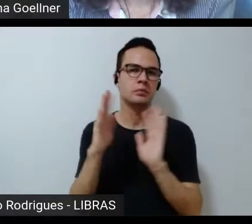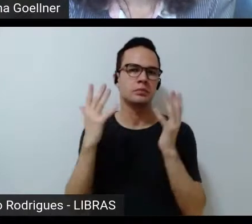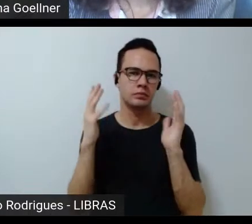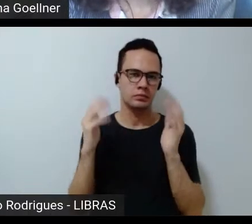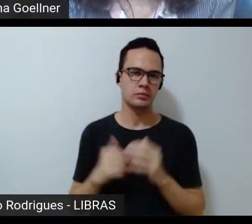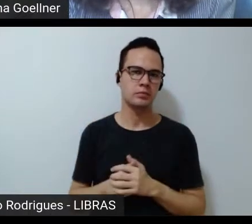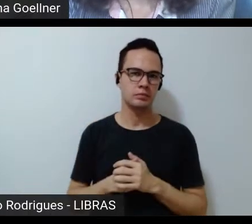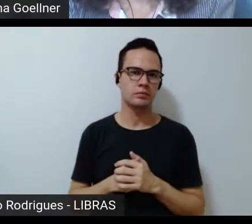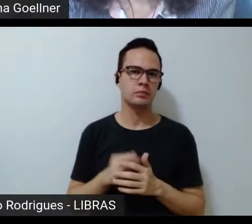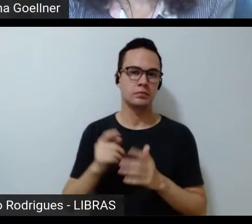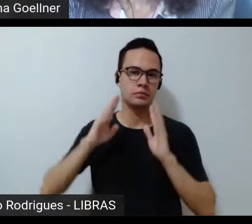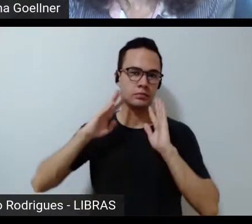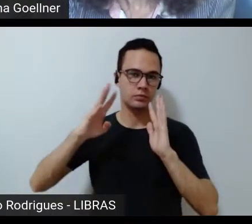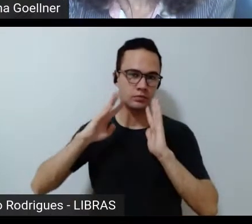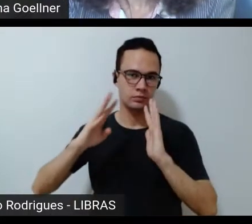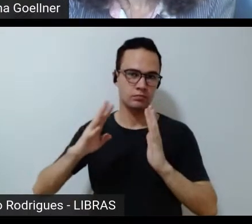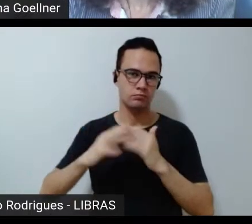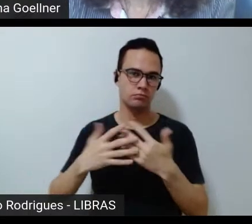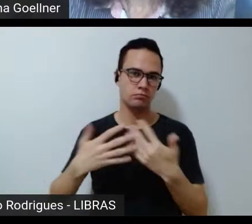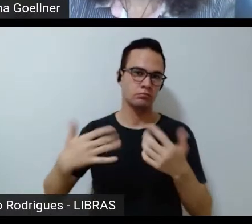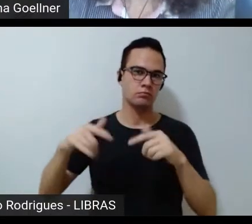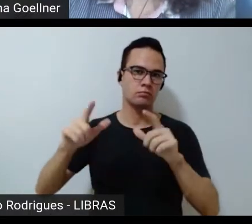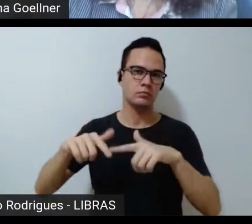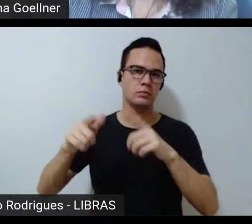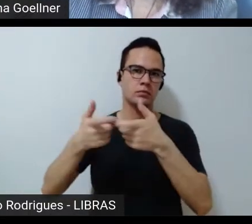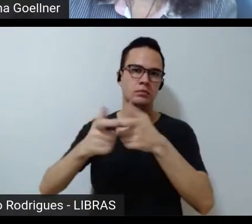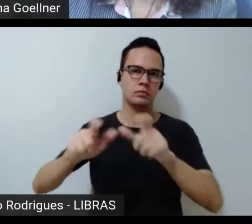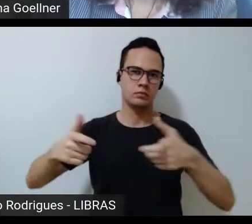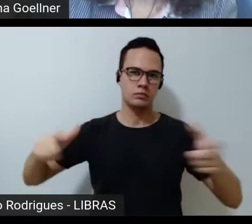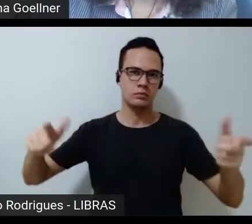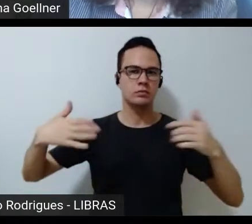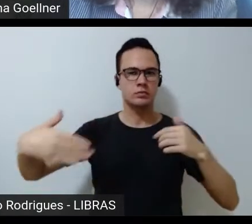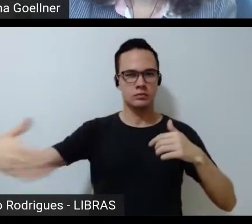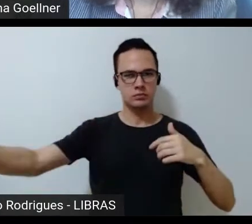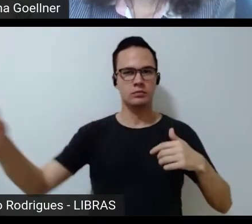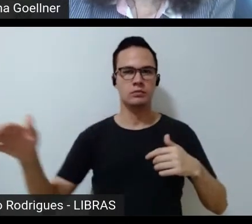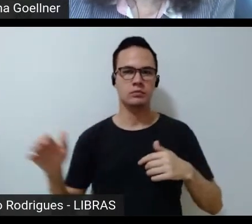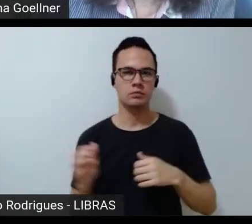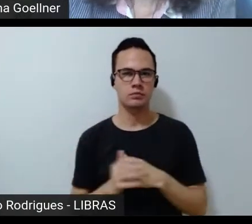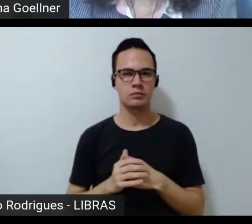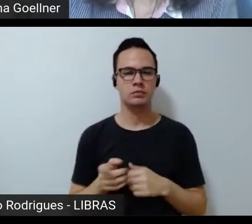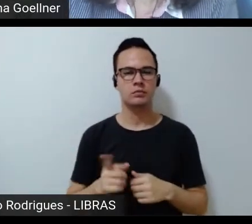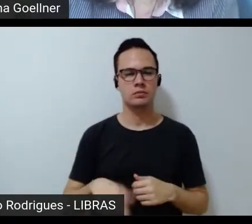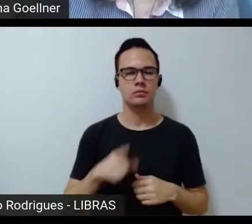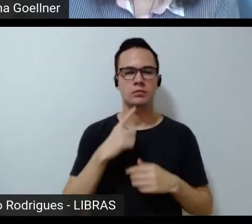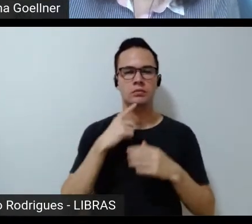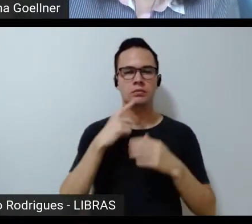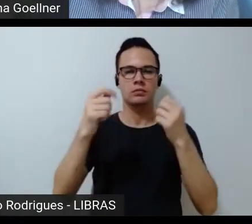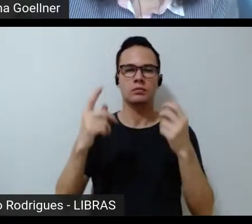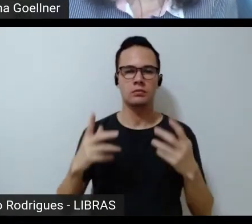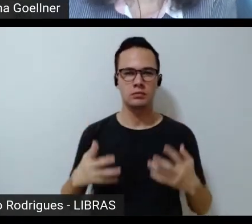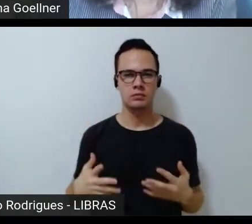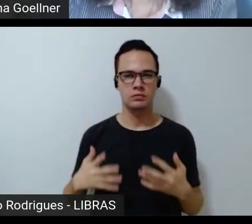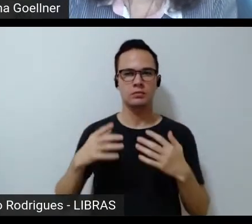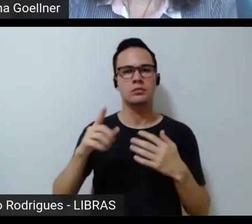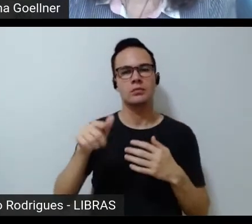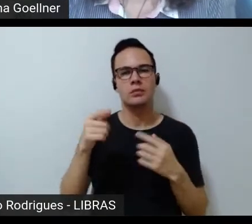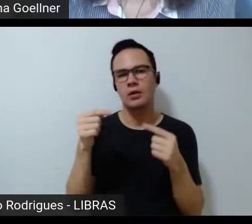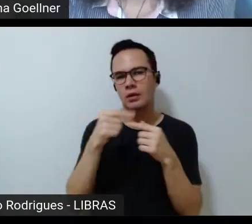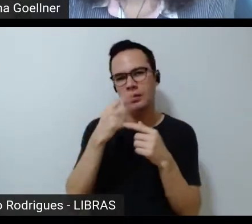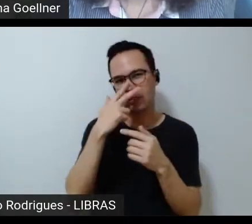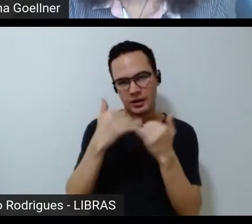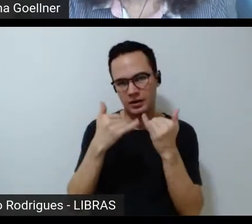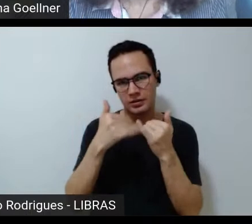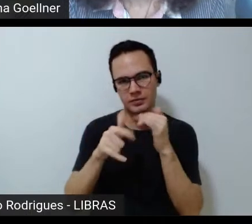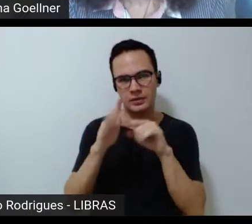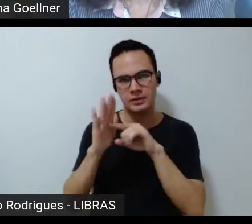a escuta. Então, é um terreno muito amplo que vem pela frente. Eu diria que a gente está ainda na infância, em termos de